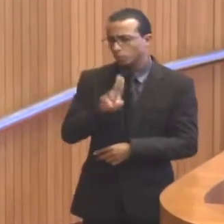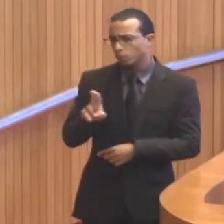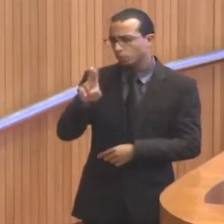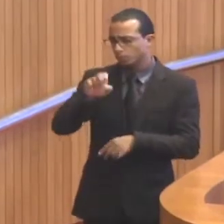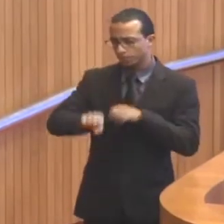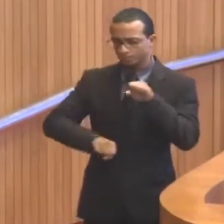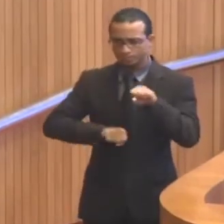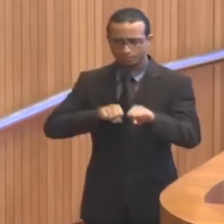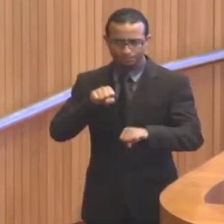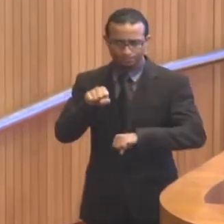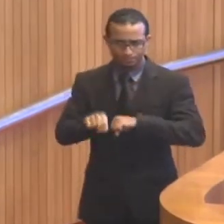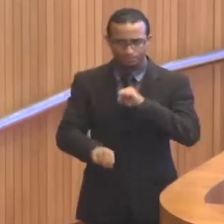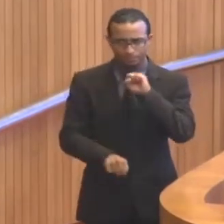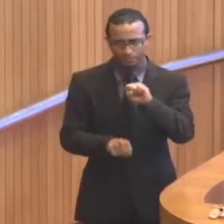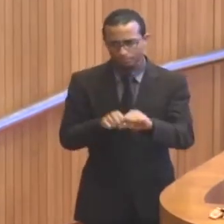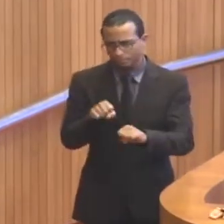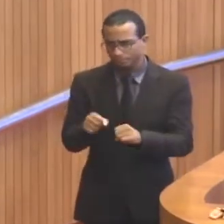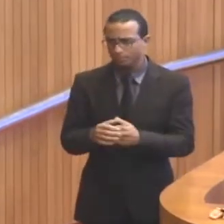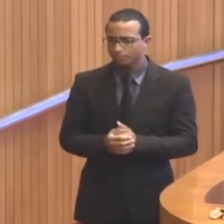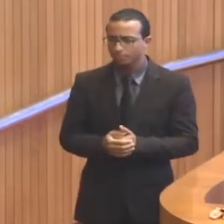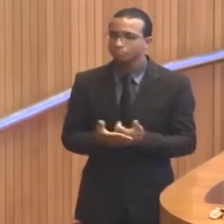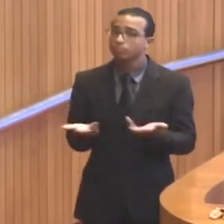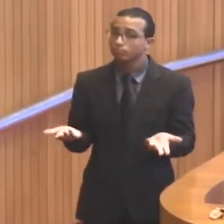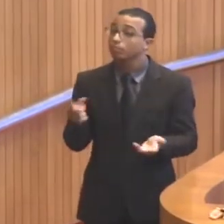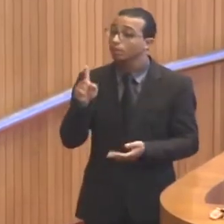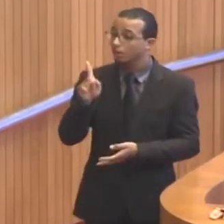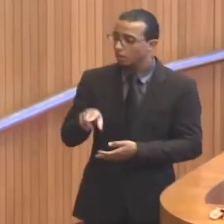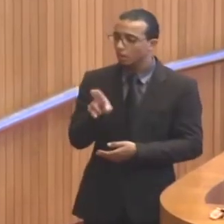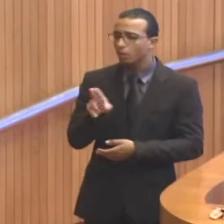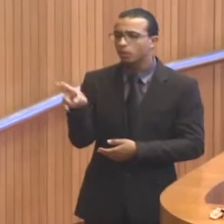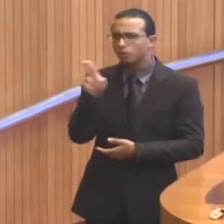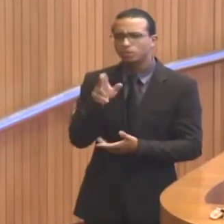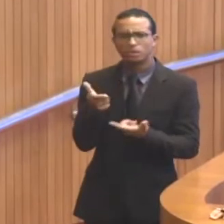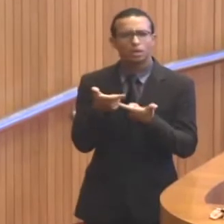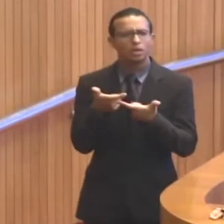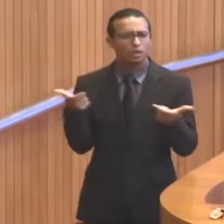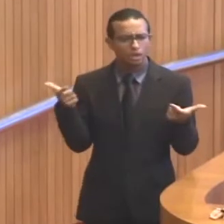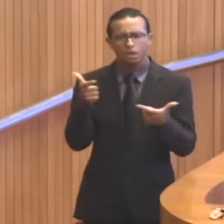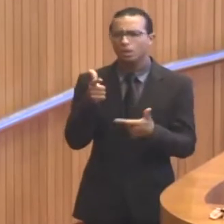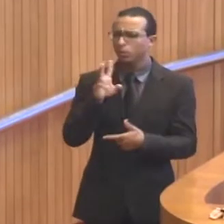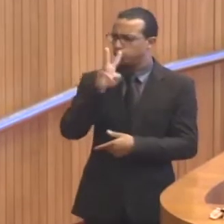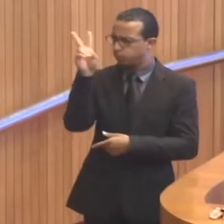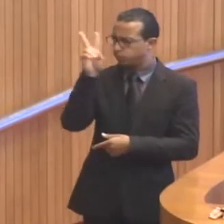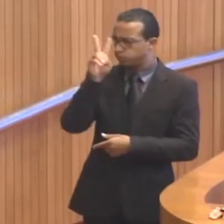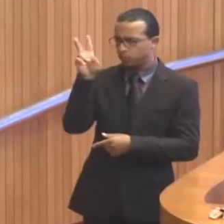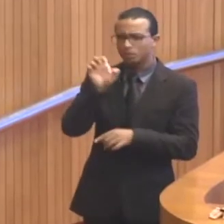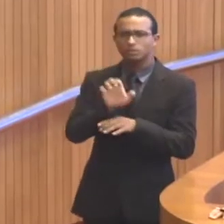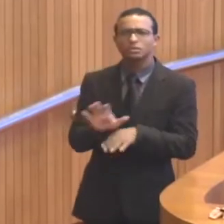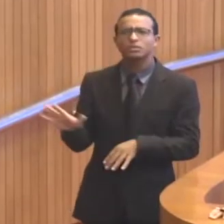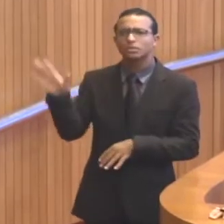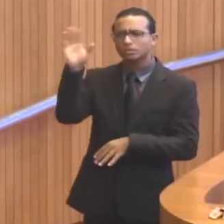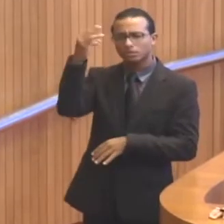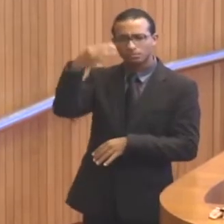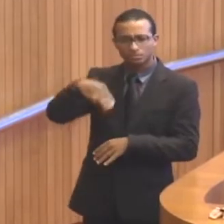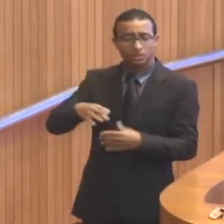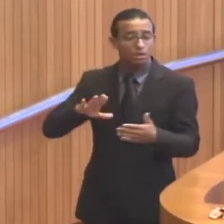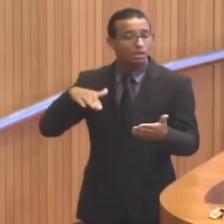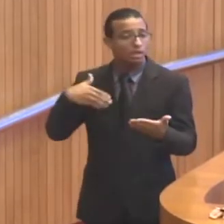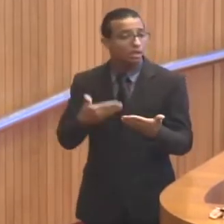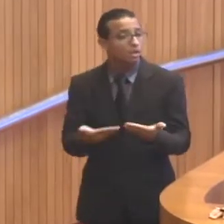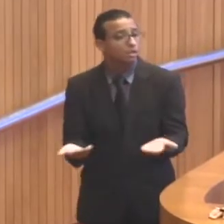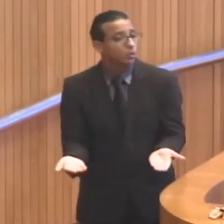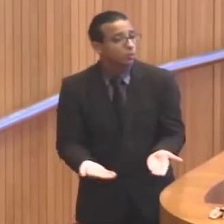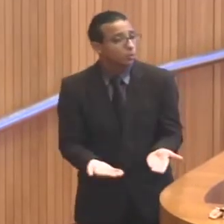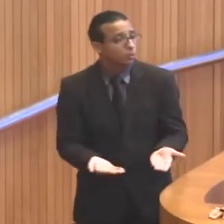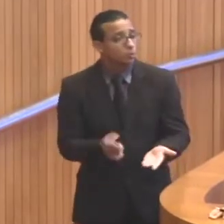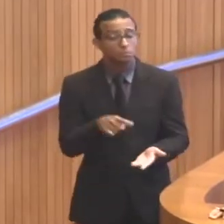bicicleta como meio de transporte. Coisa que é utilizada em larga escala em todo o estado do Maranhão e até hoje não